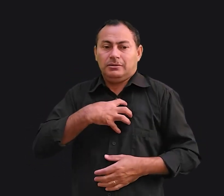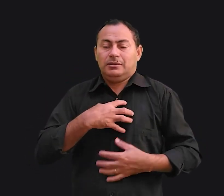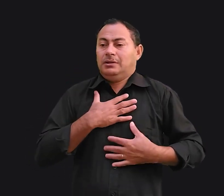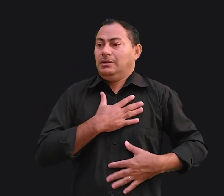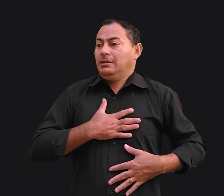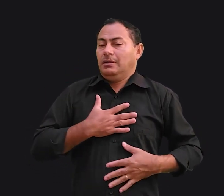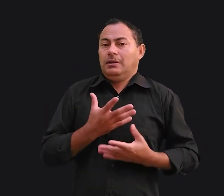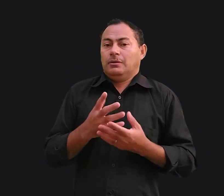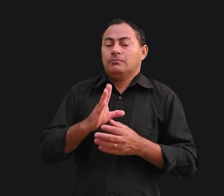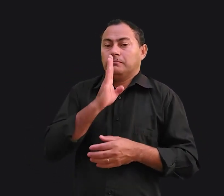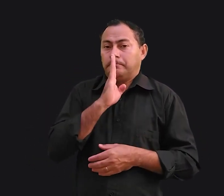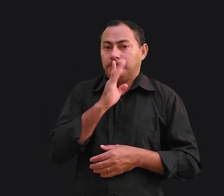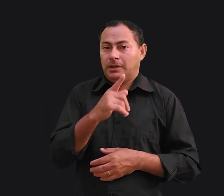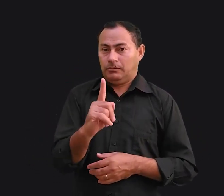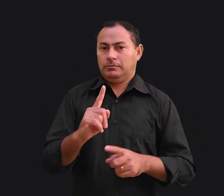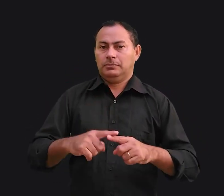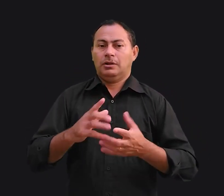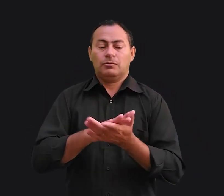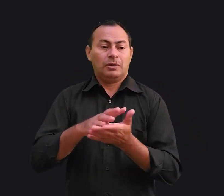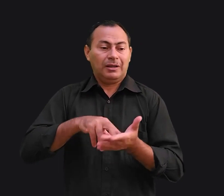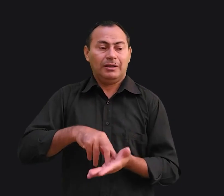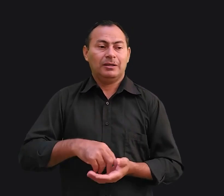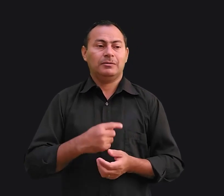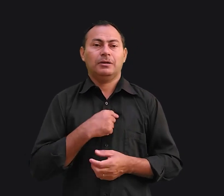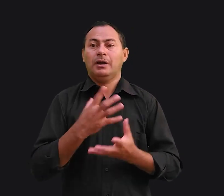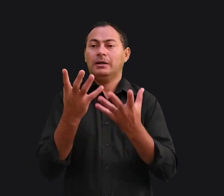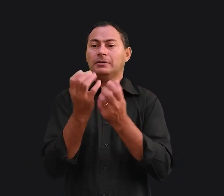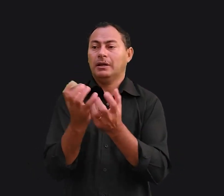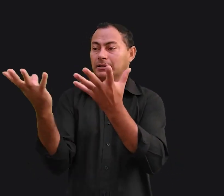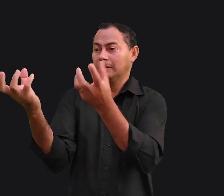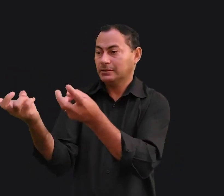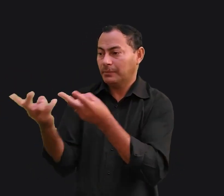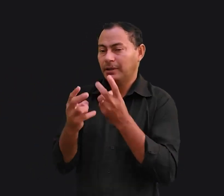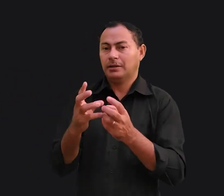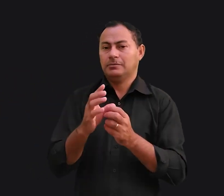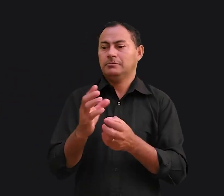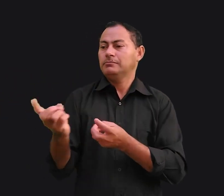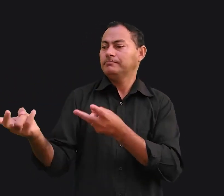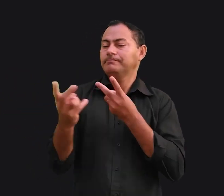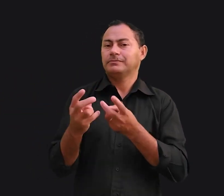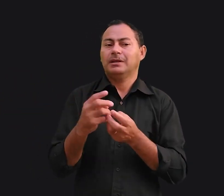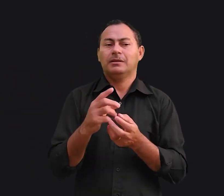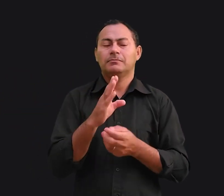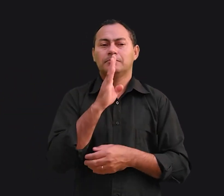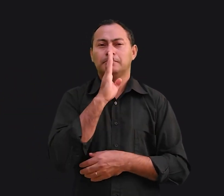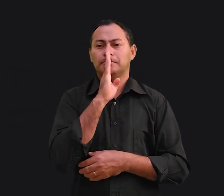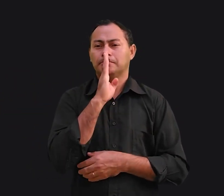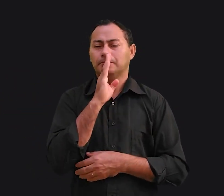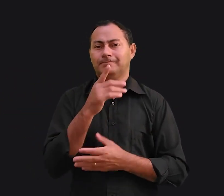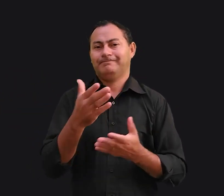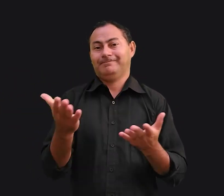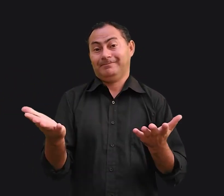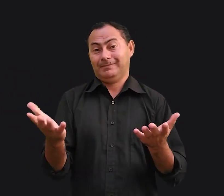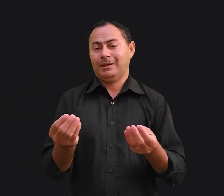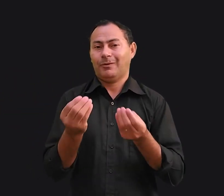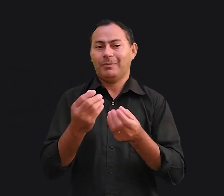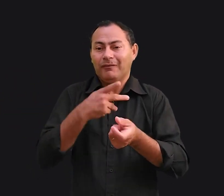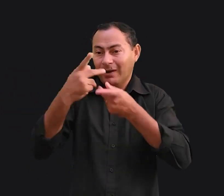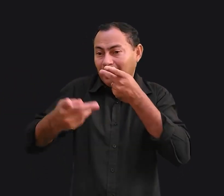confortável com o silêncio. Não aguento quando estou recepcionando um visitante e cai um silêncio. Começo a falar